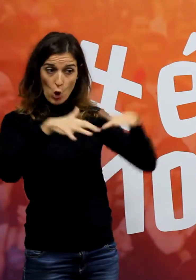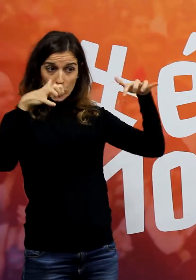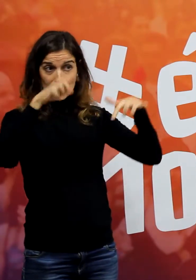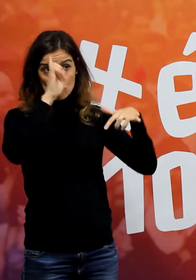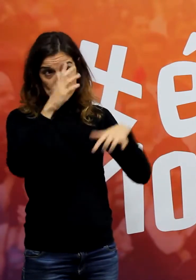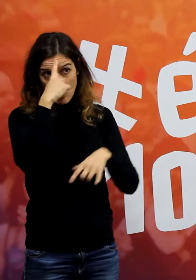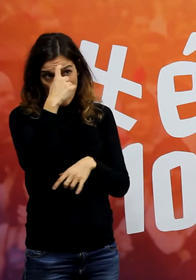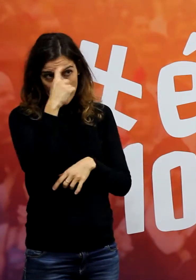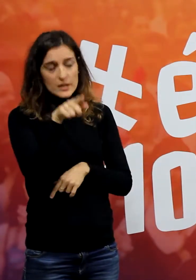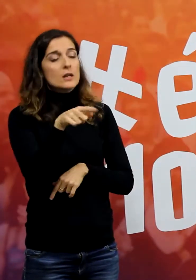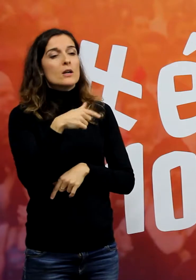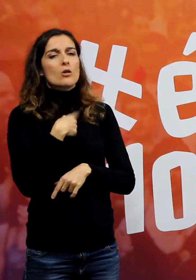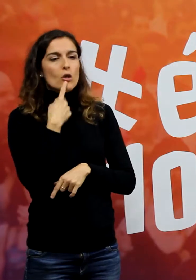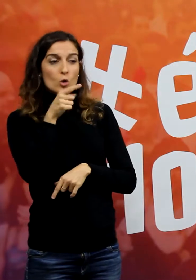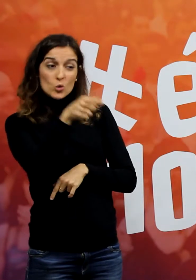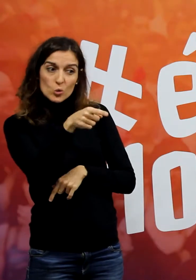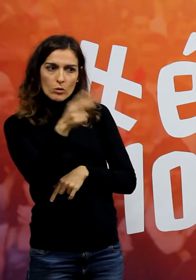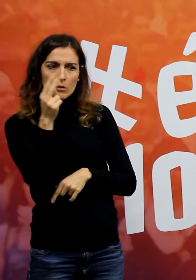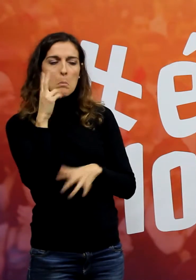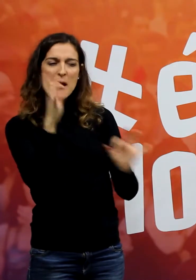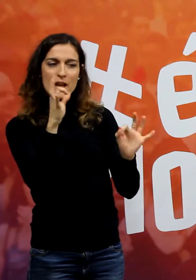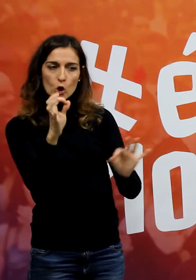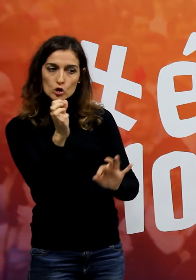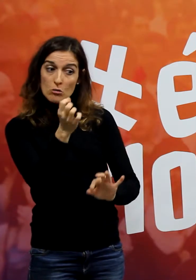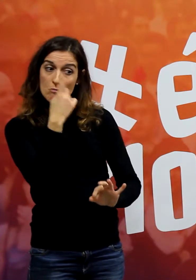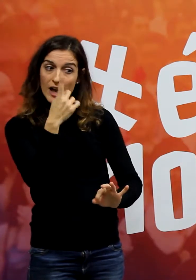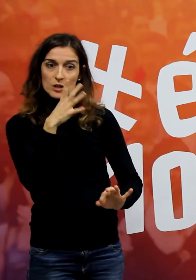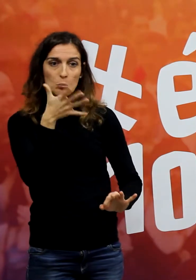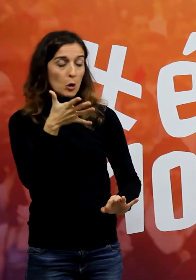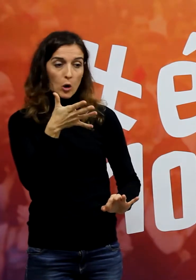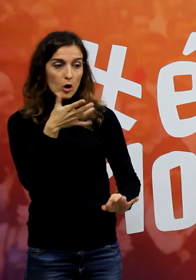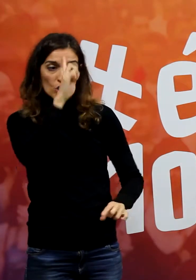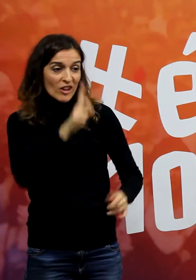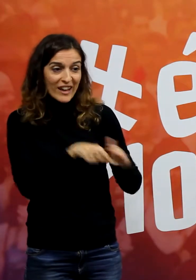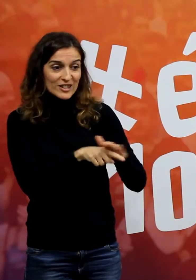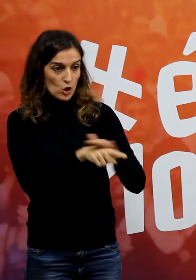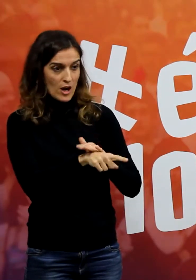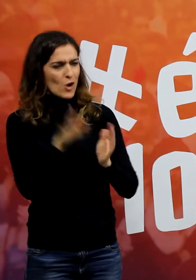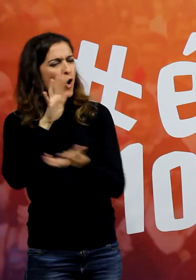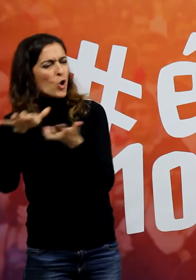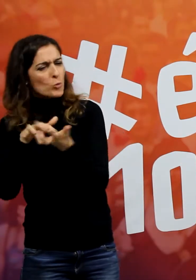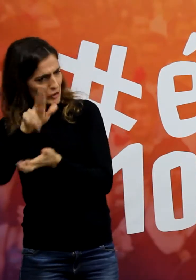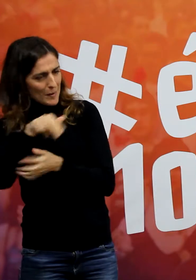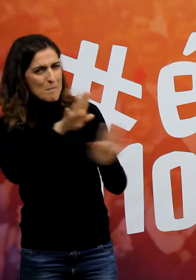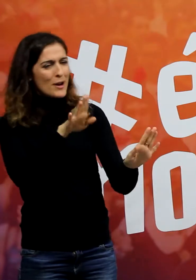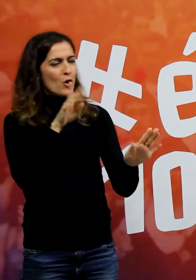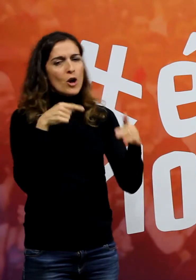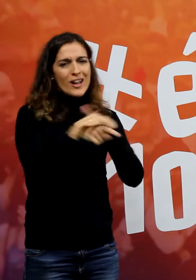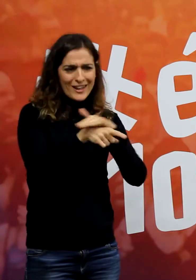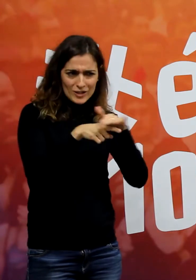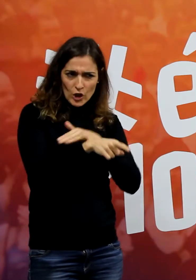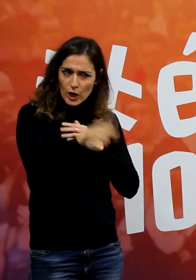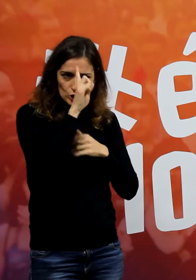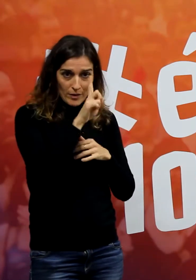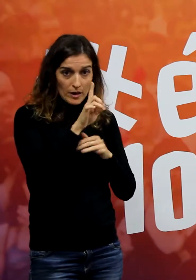recordeu, els diria, són vostès més perillosos per inútils que per corruptes. doncs me'n quedar curta.